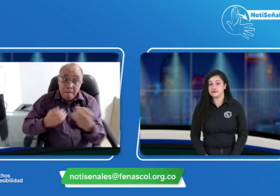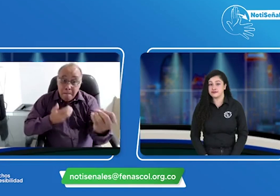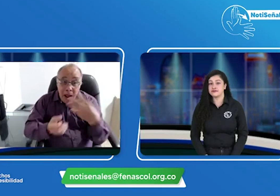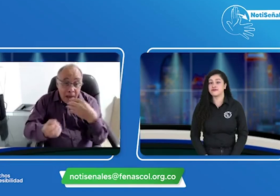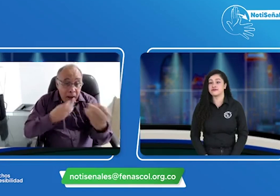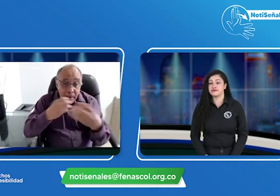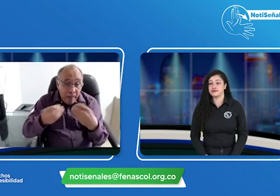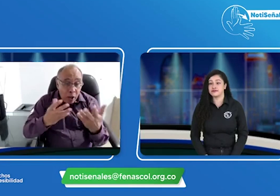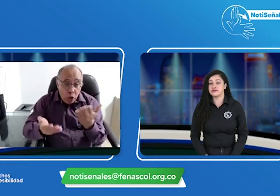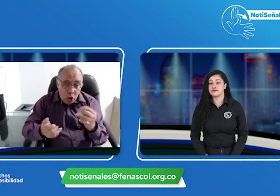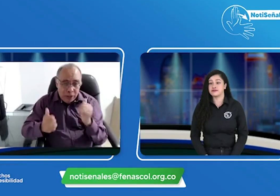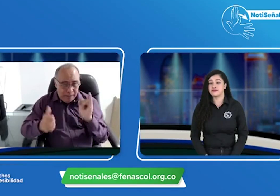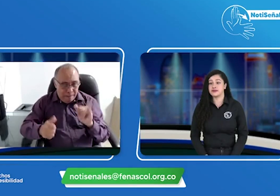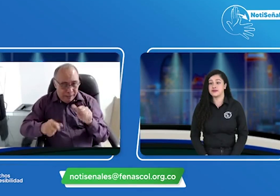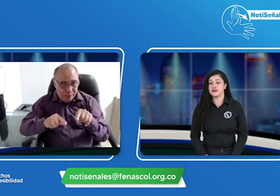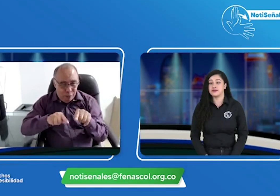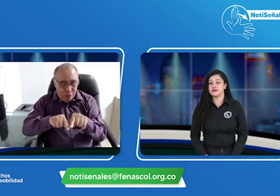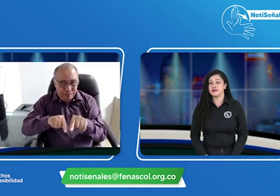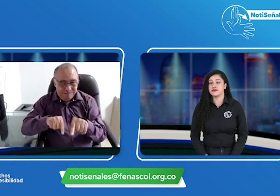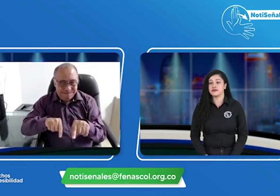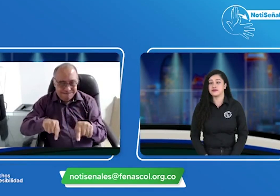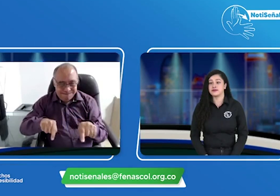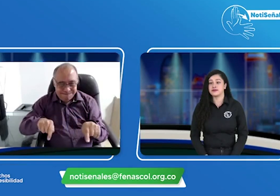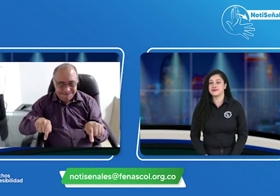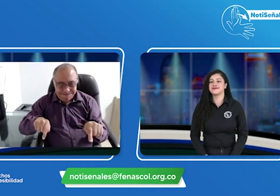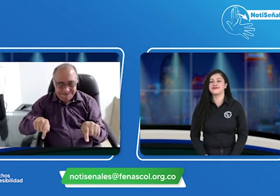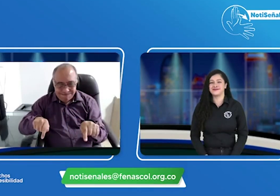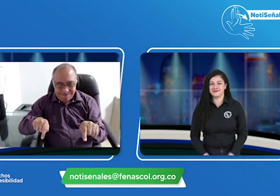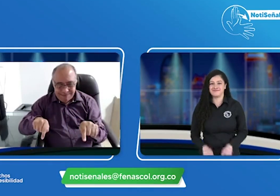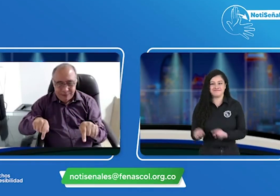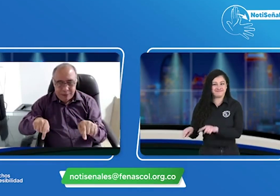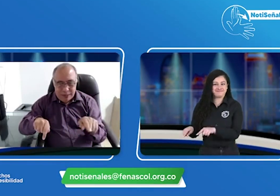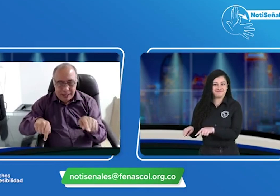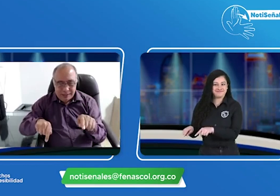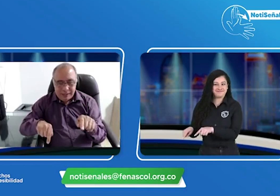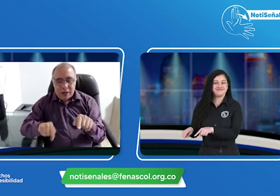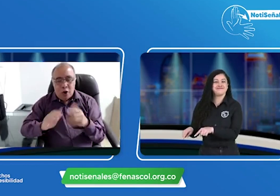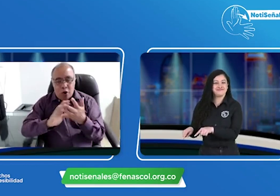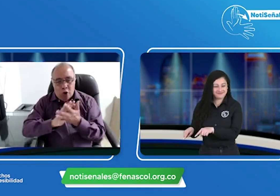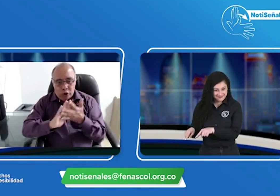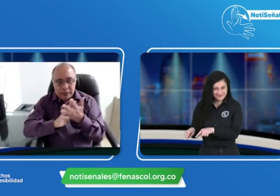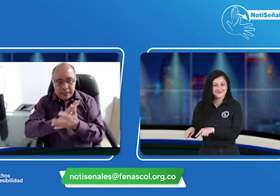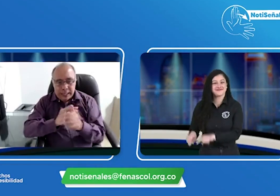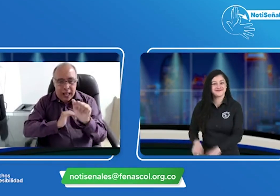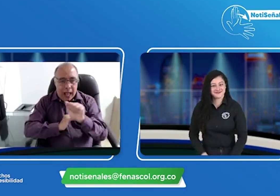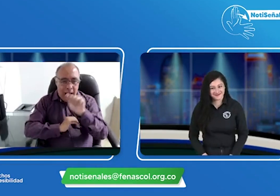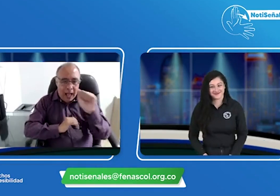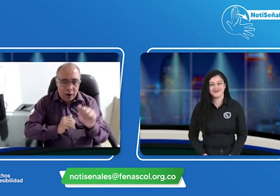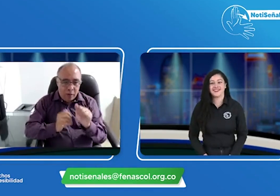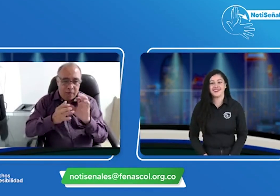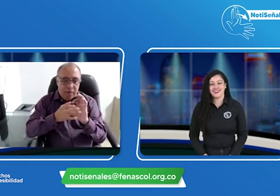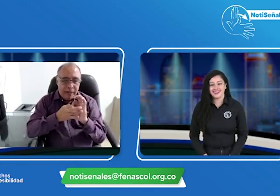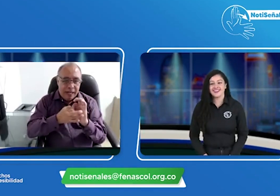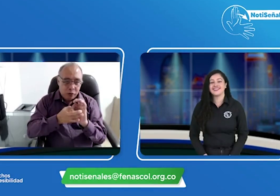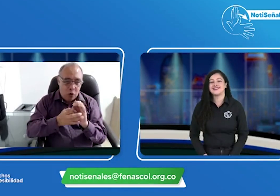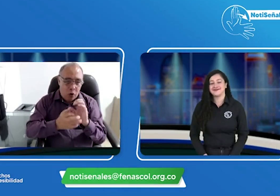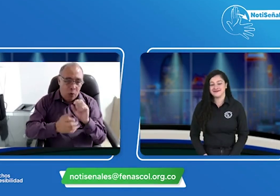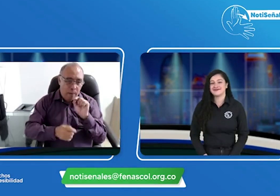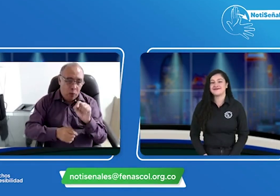pruebas todo eso tanto las tutelas en el tema educativo como todas las barreras en el tema de transporte